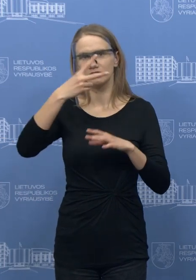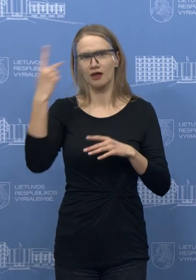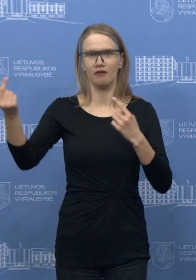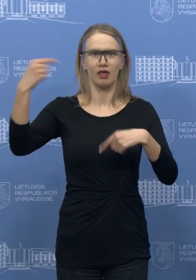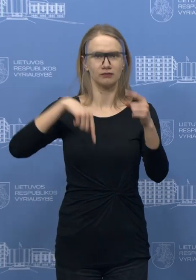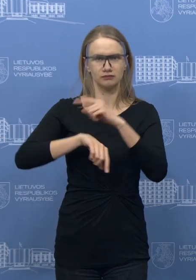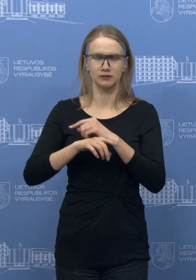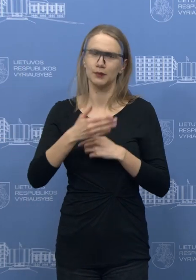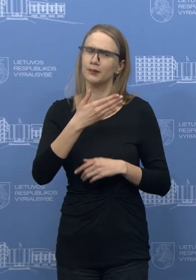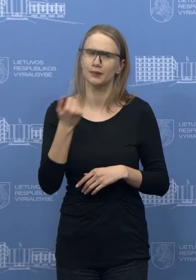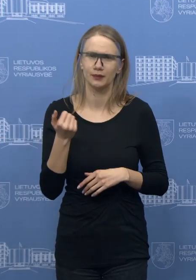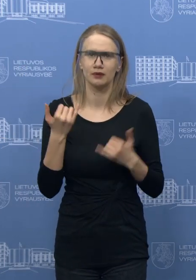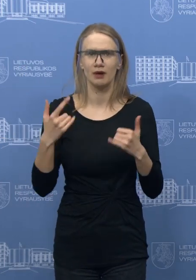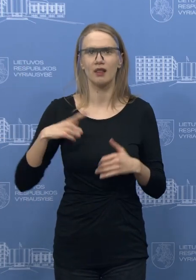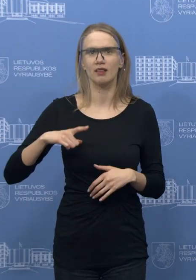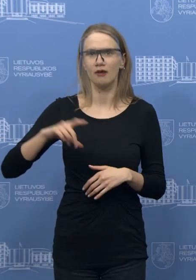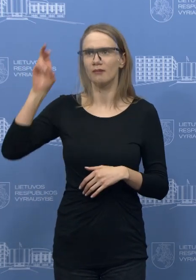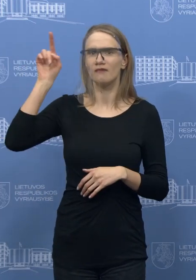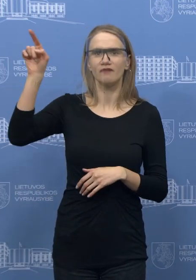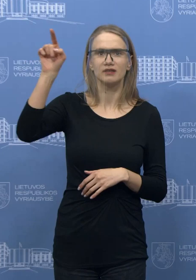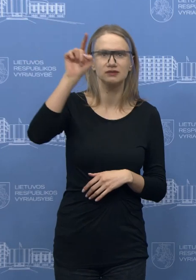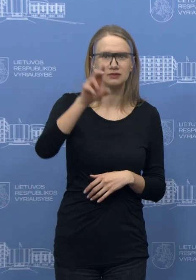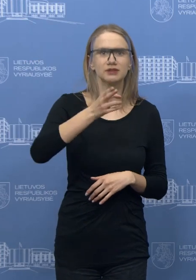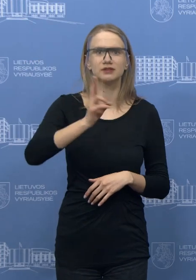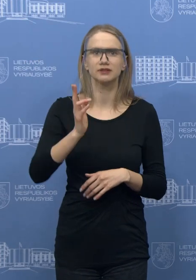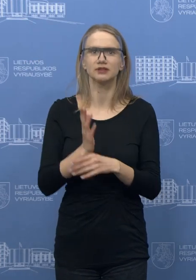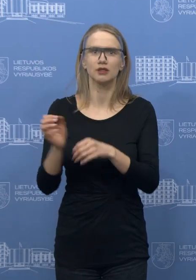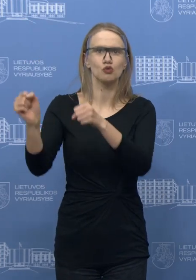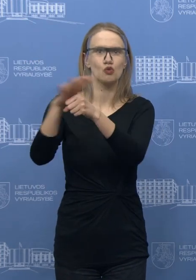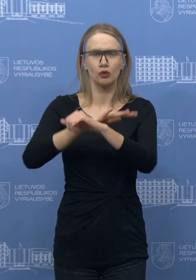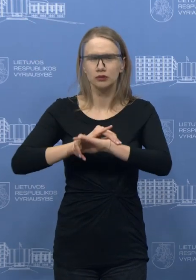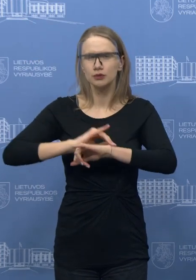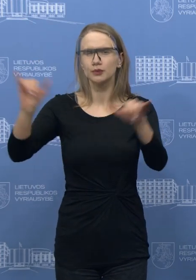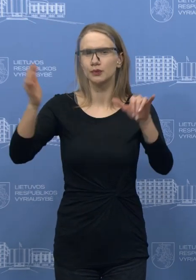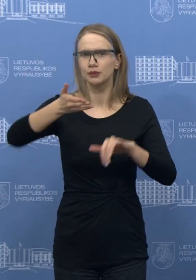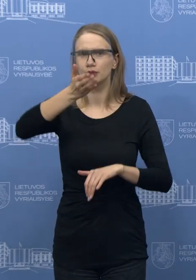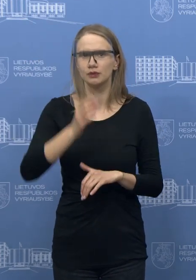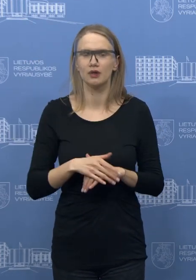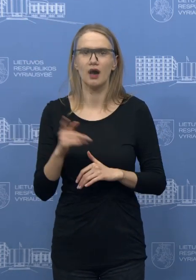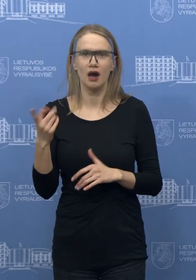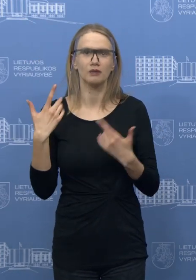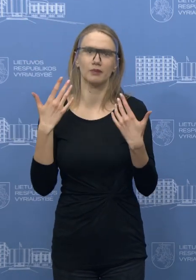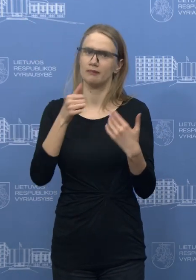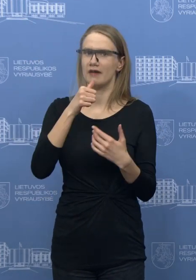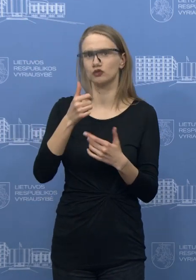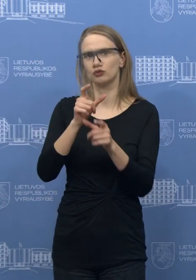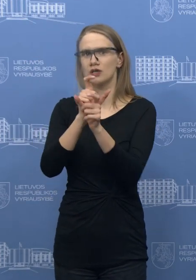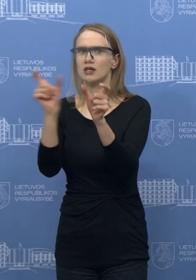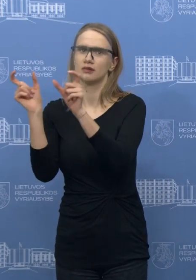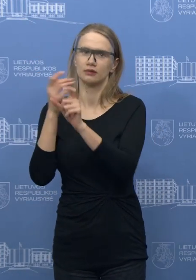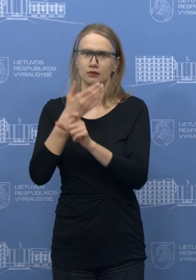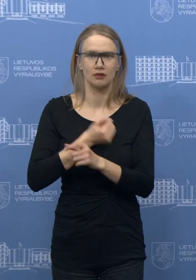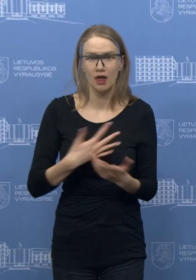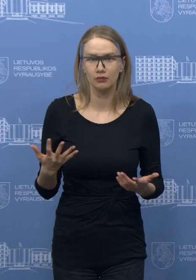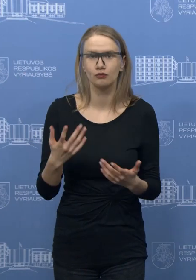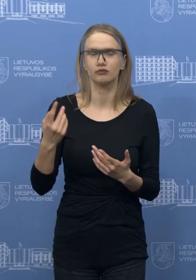mes turim saugotis ypatingai iš tų šalių, kurios yra ypatingos paredintos rizikos zonoje, arba netaiko tų priemonių, kurios taikomas yra daugumoji